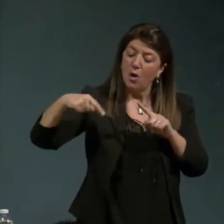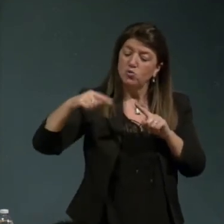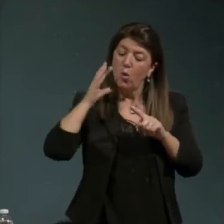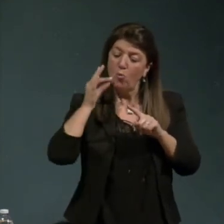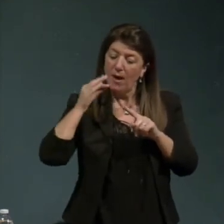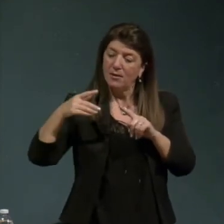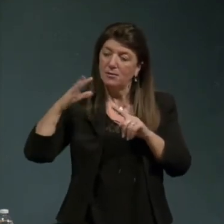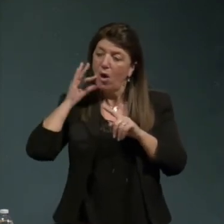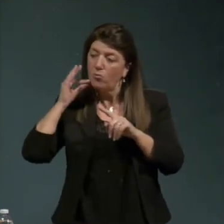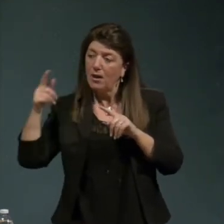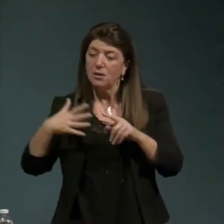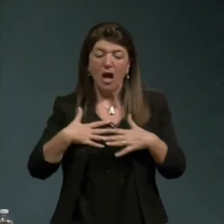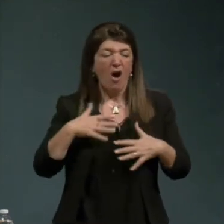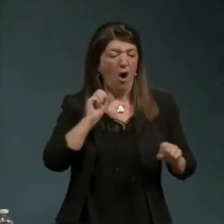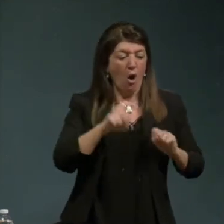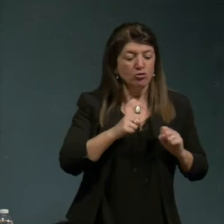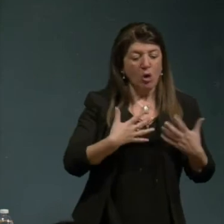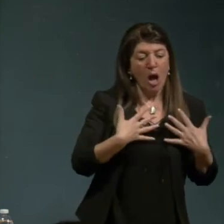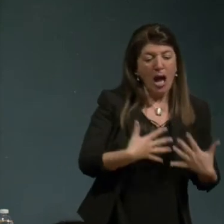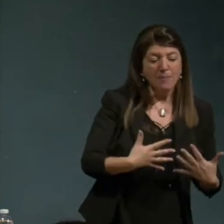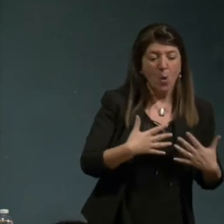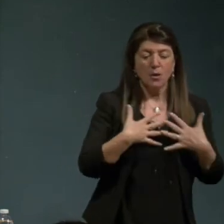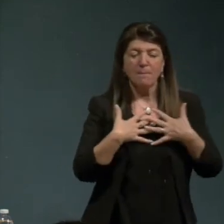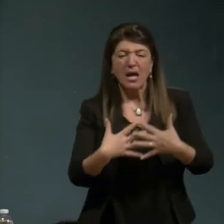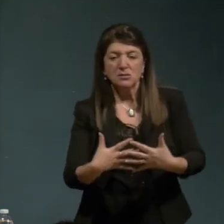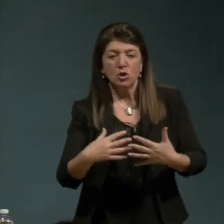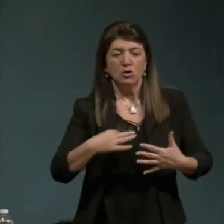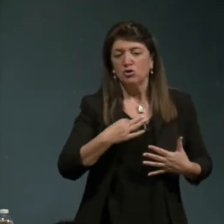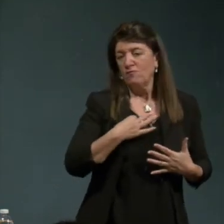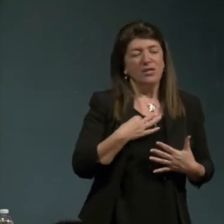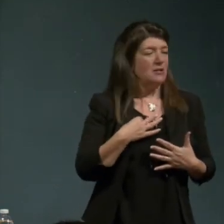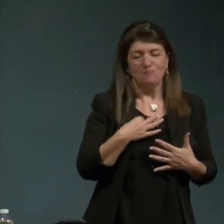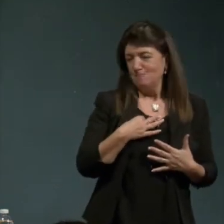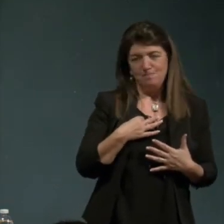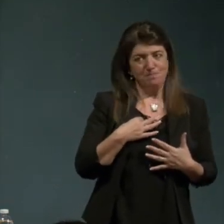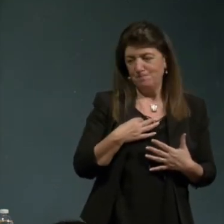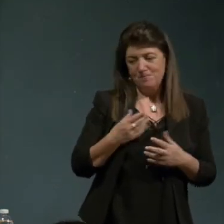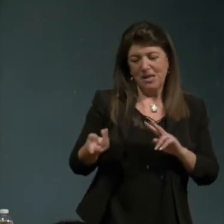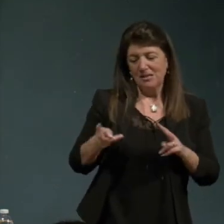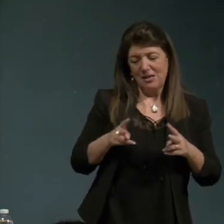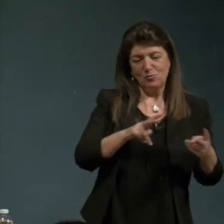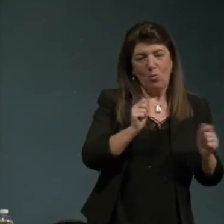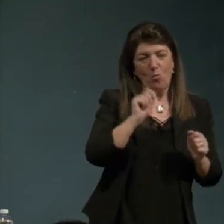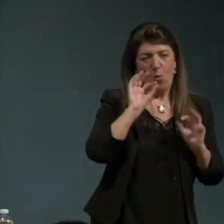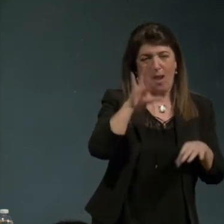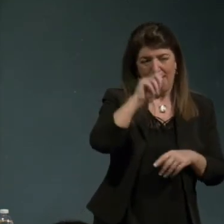odio passione sufrire tutte che sono fatto di un umano